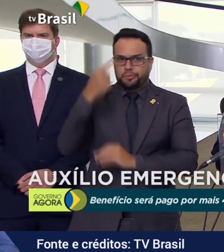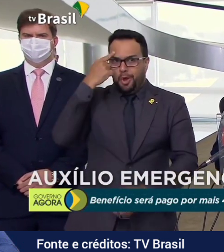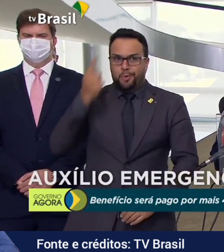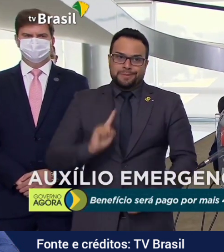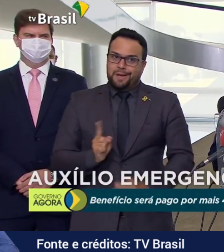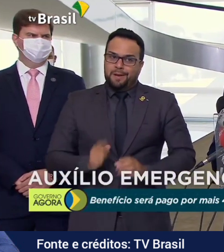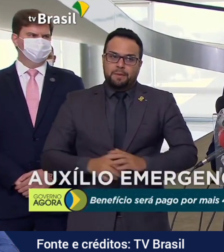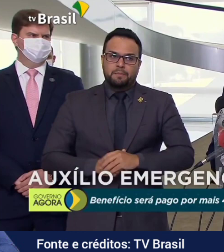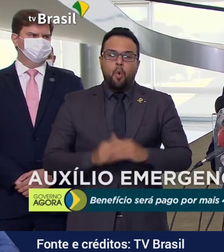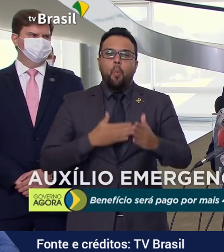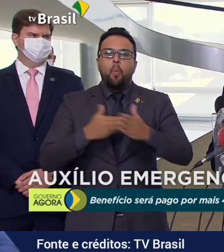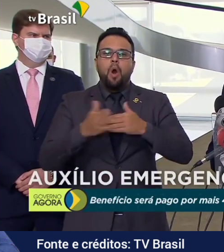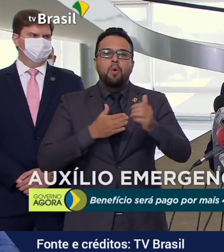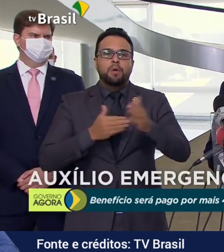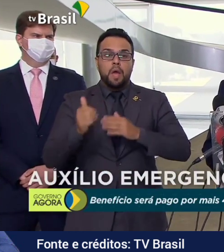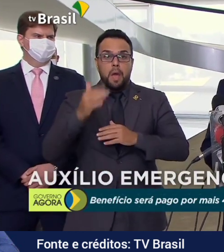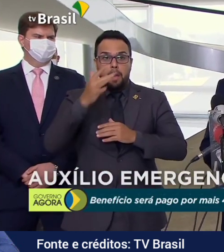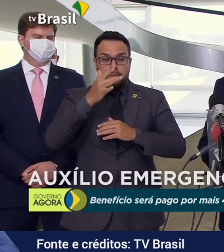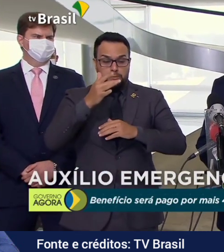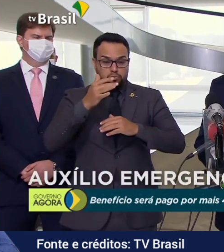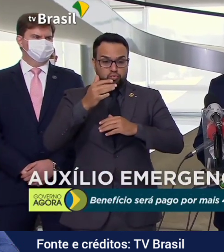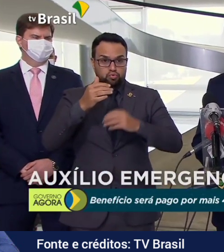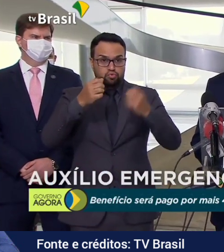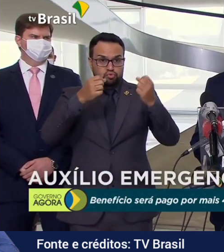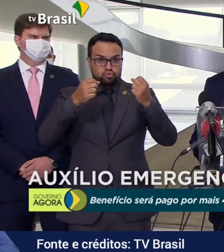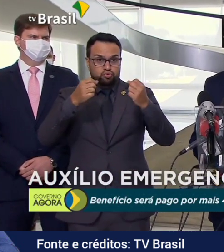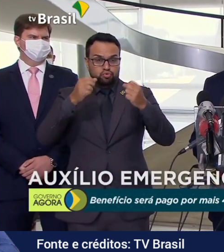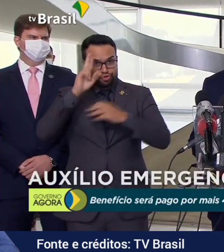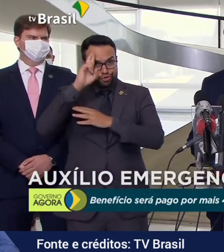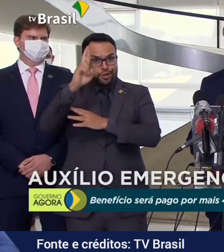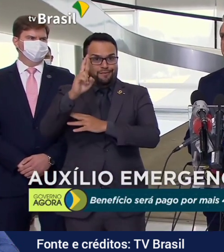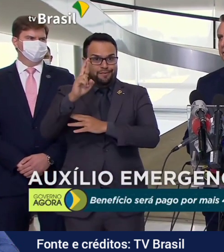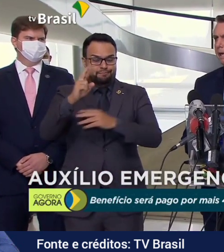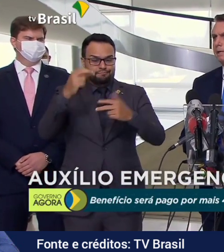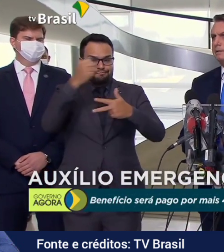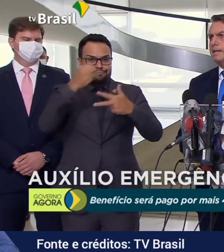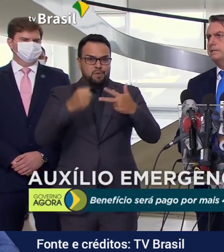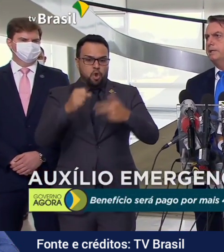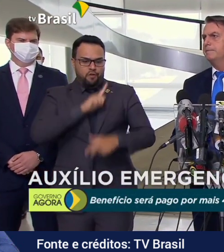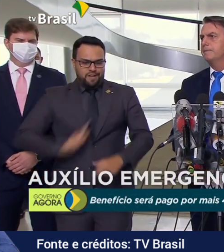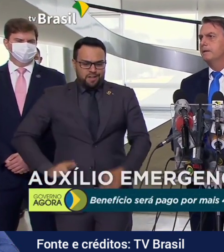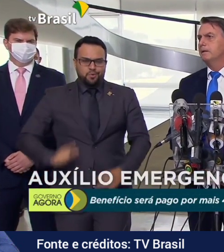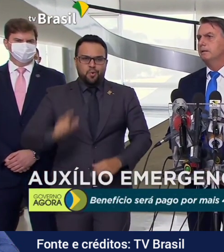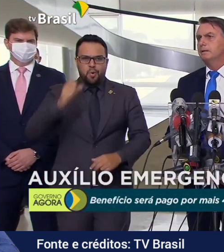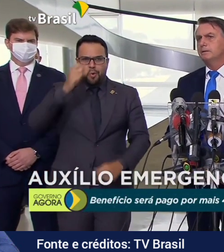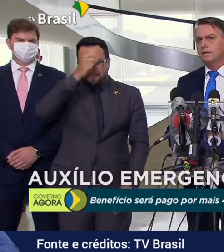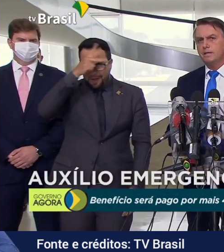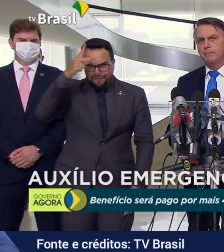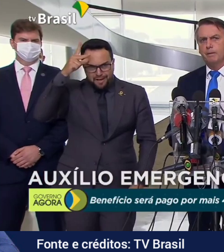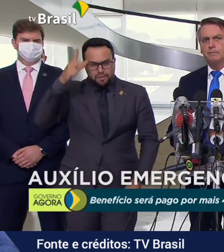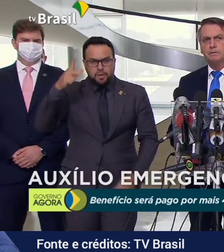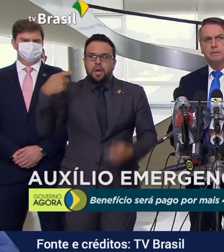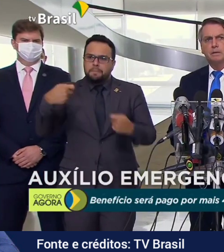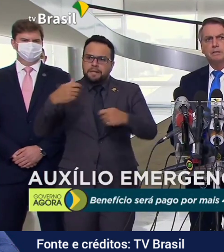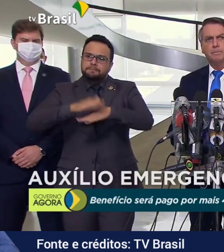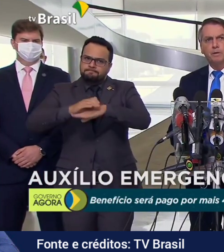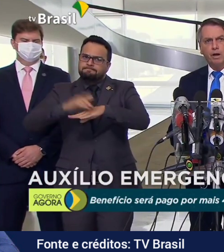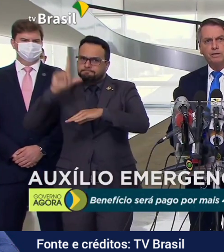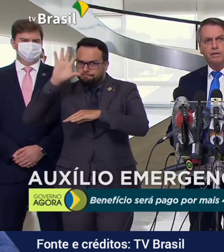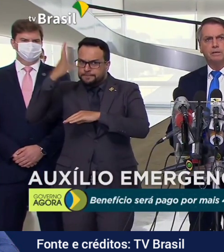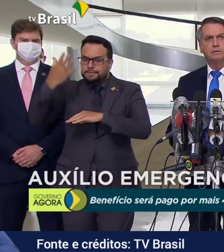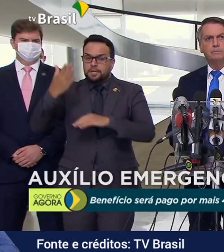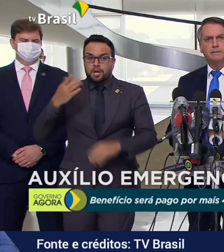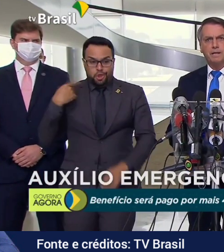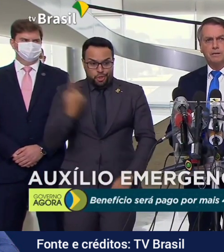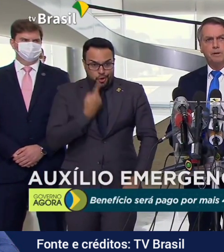Qualquer chefe de executivo, federal, estaduais ou municipais, tem que decidir. E nós sabemos que,